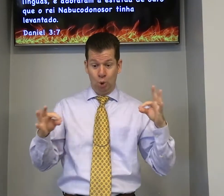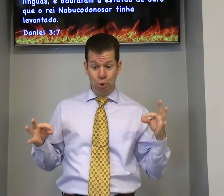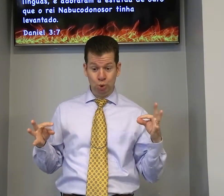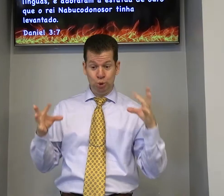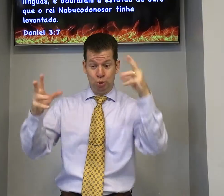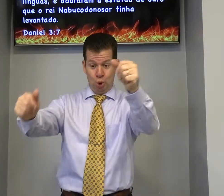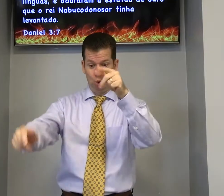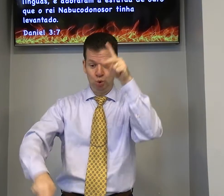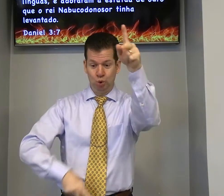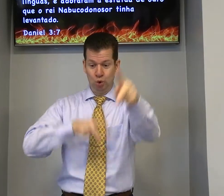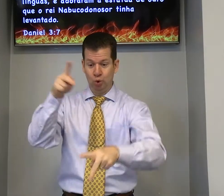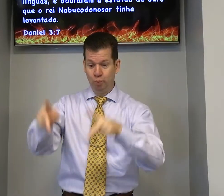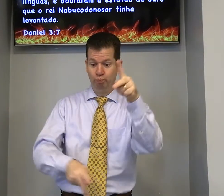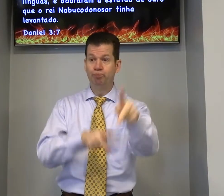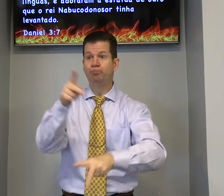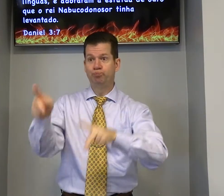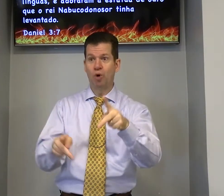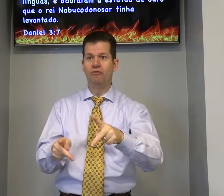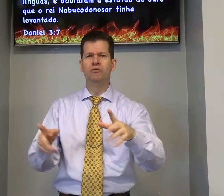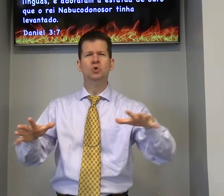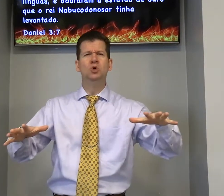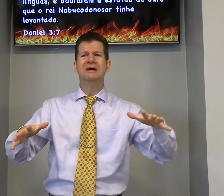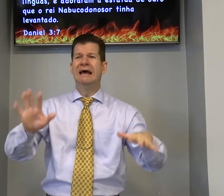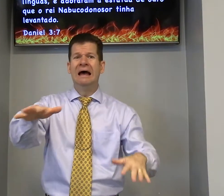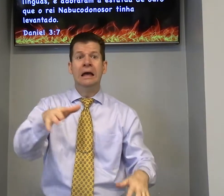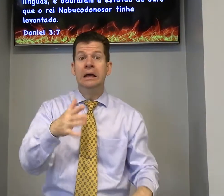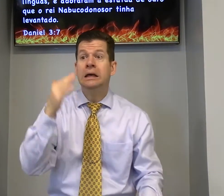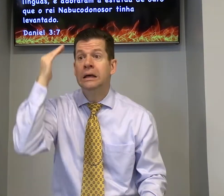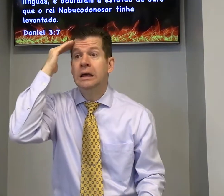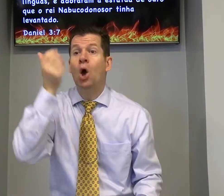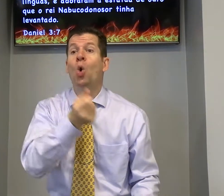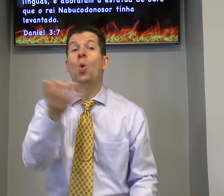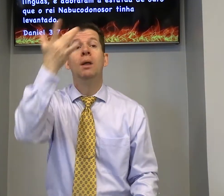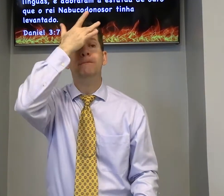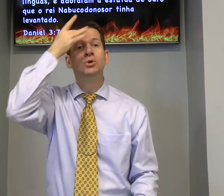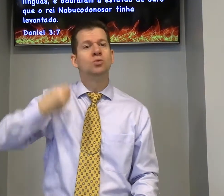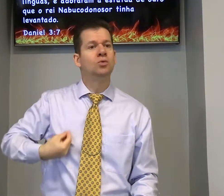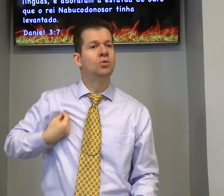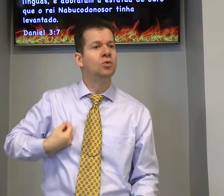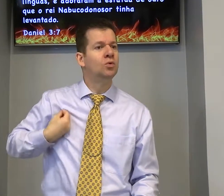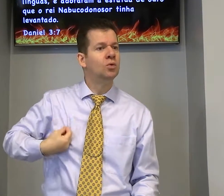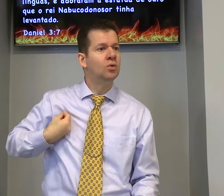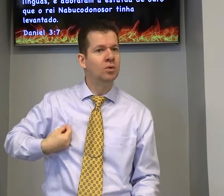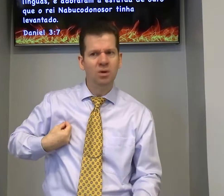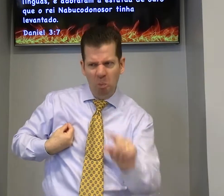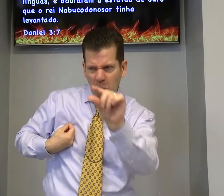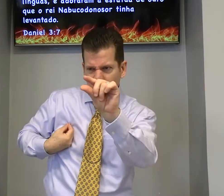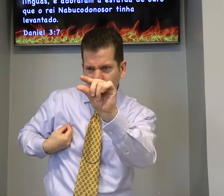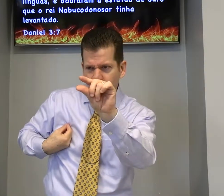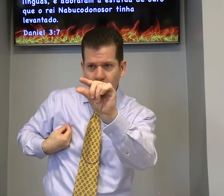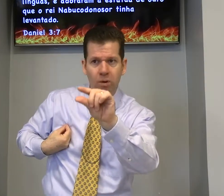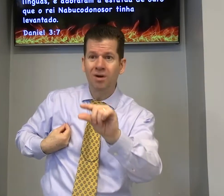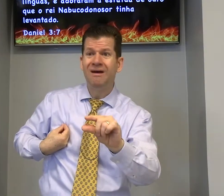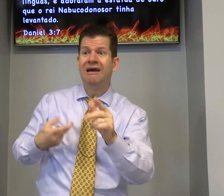portanto no mesmo ocidante em que todos os povos quais pessoas? É pouco?